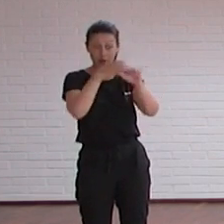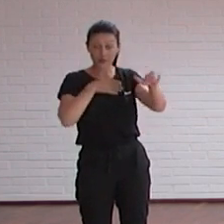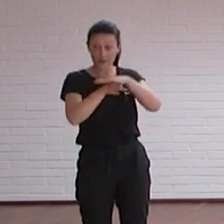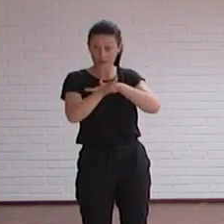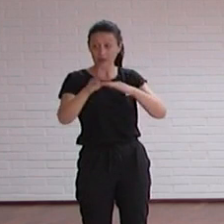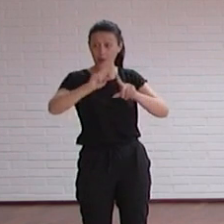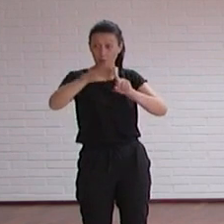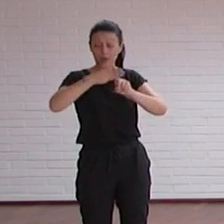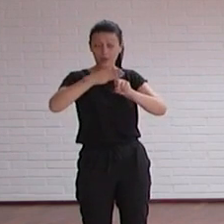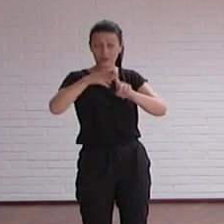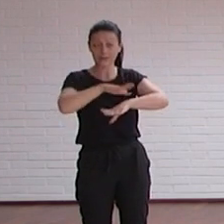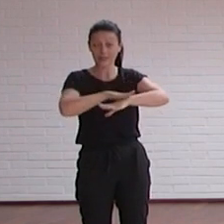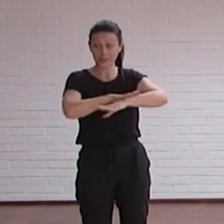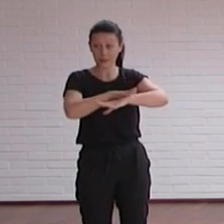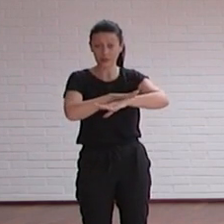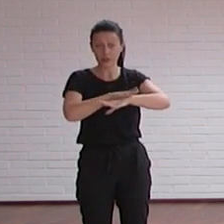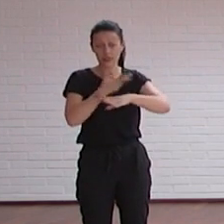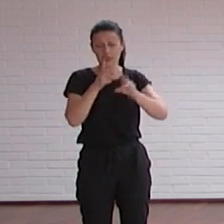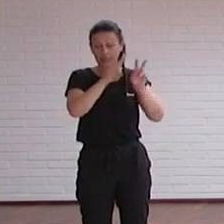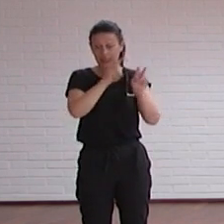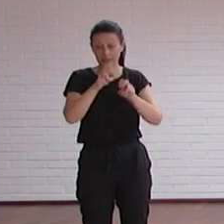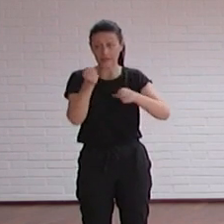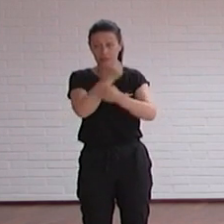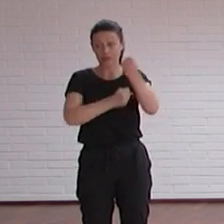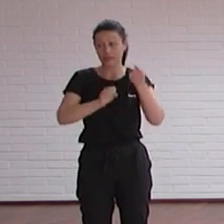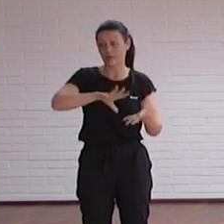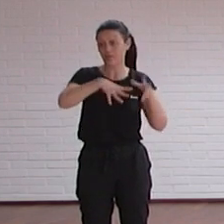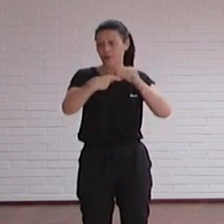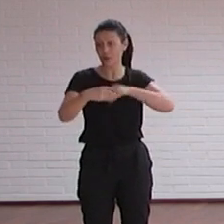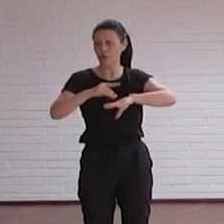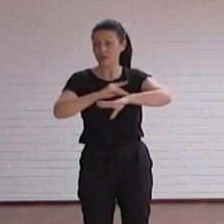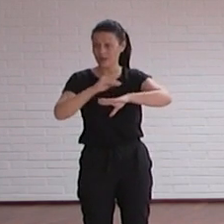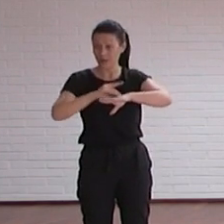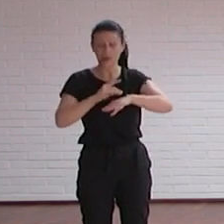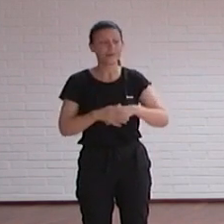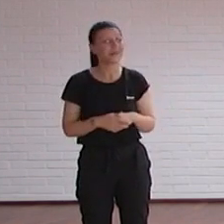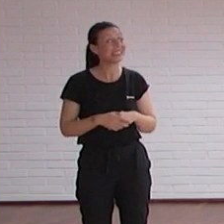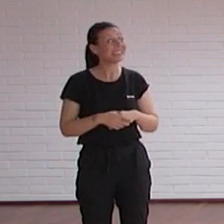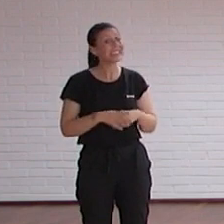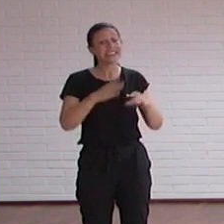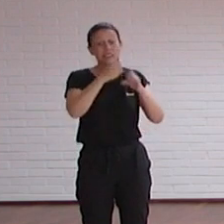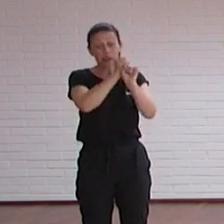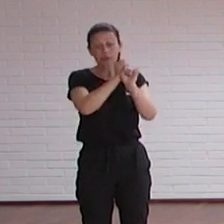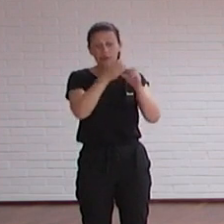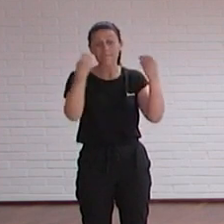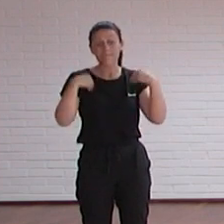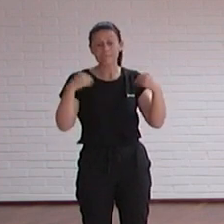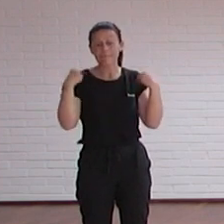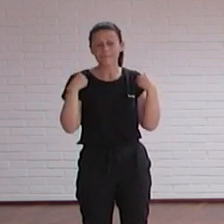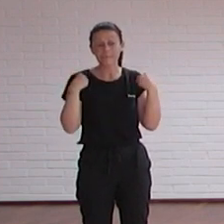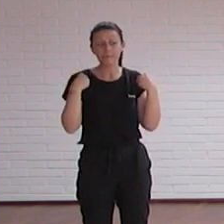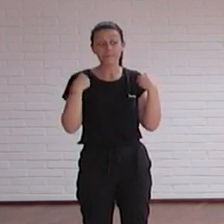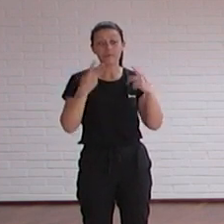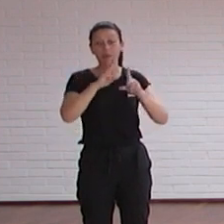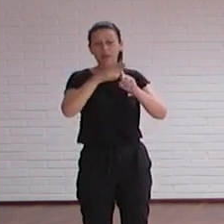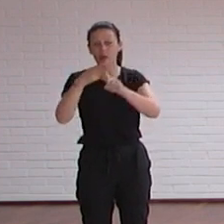Web del Ministerio de Asuntos Económicos y Transformación Digital y es el mismo observatorio quien elige qué páginas va a